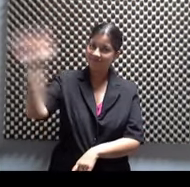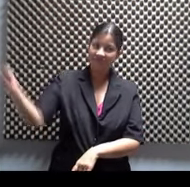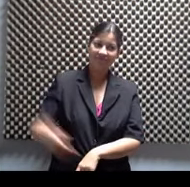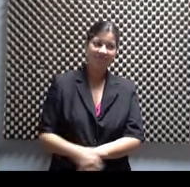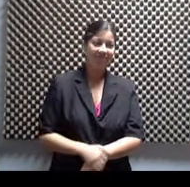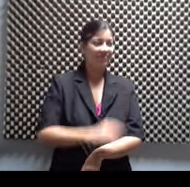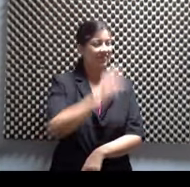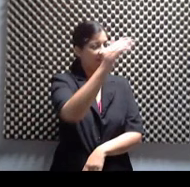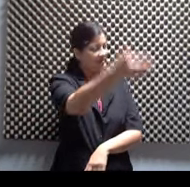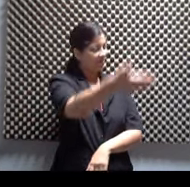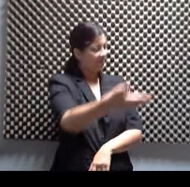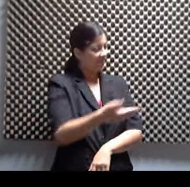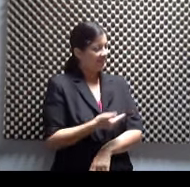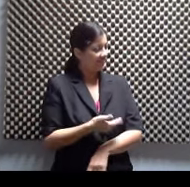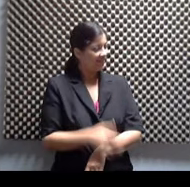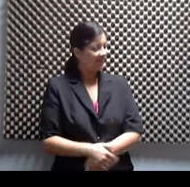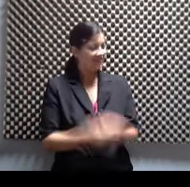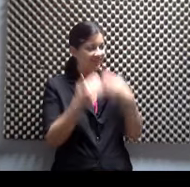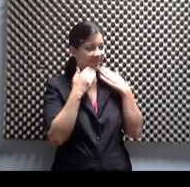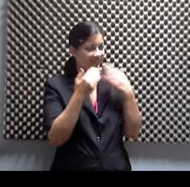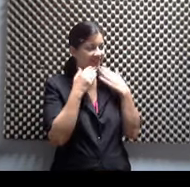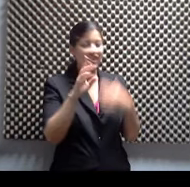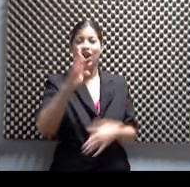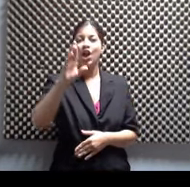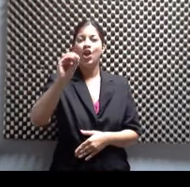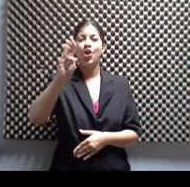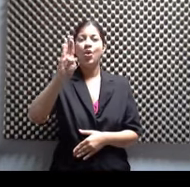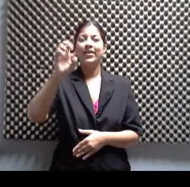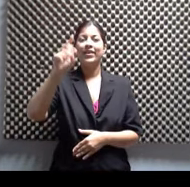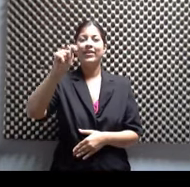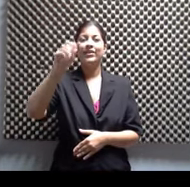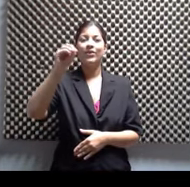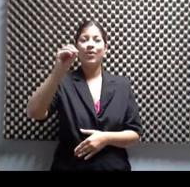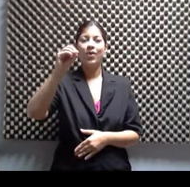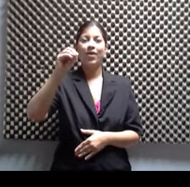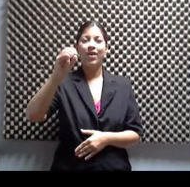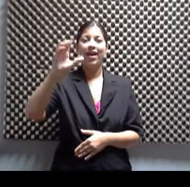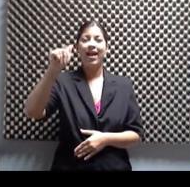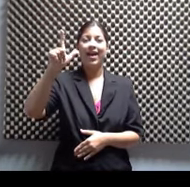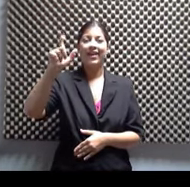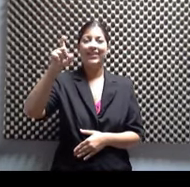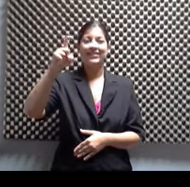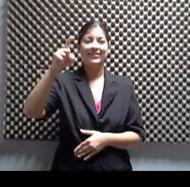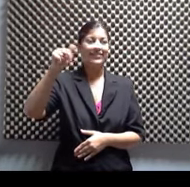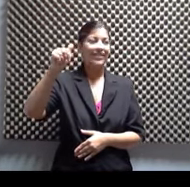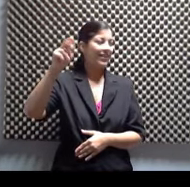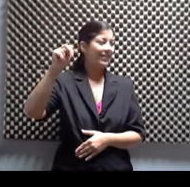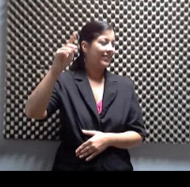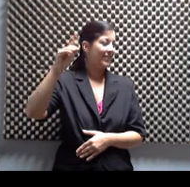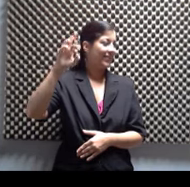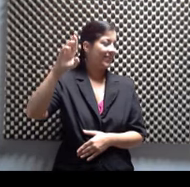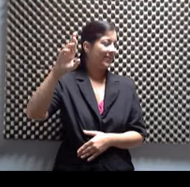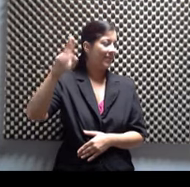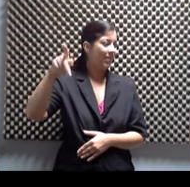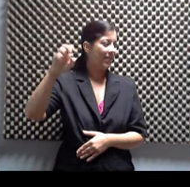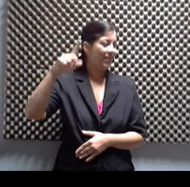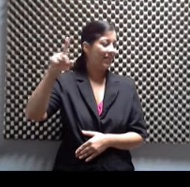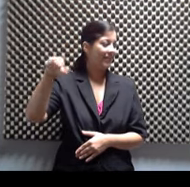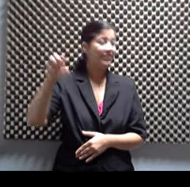Bienvenido. Muchas gracias. Roberto Alexander Pérez. Estoy asustado. Ay, bien, en Santa. Porque me conoces tan bien que no sé qué me vas a